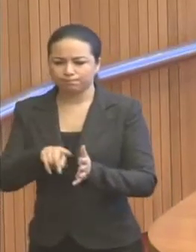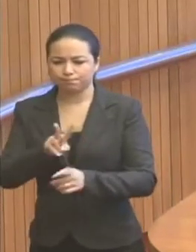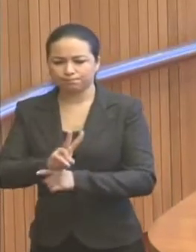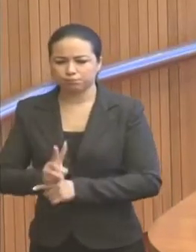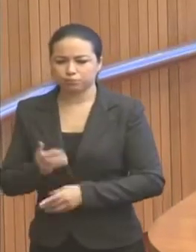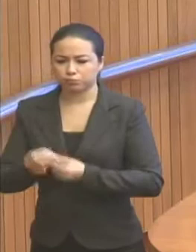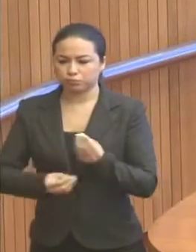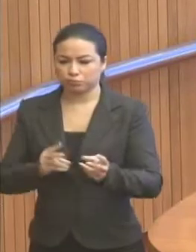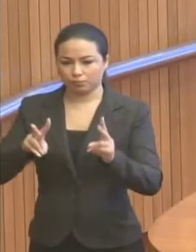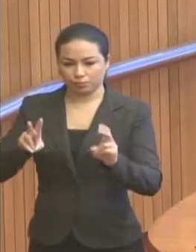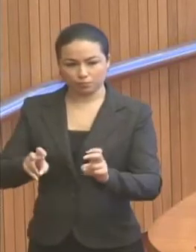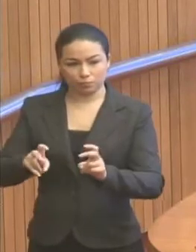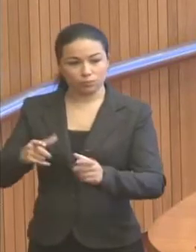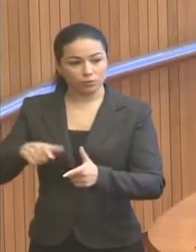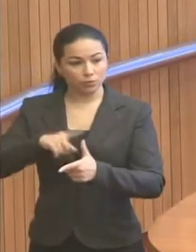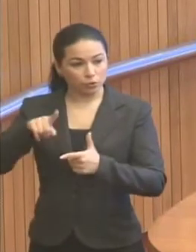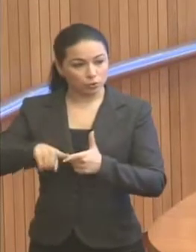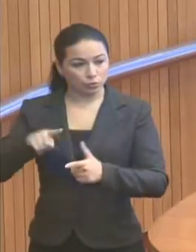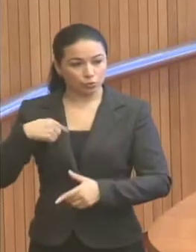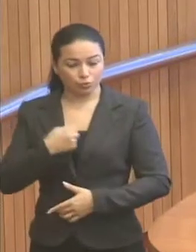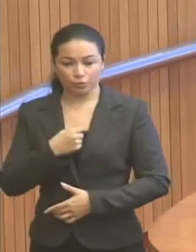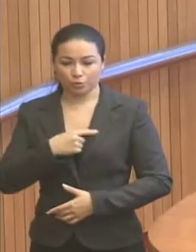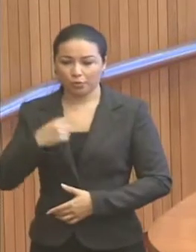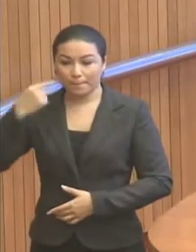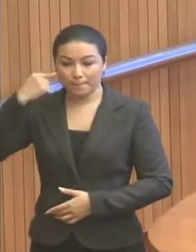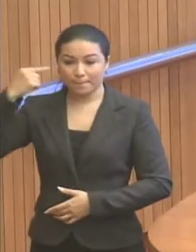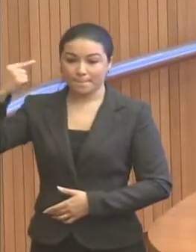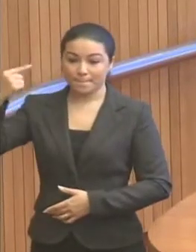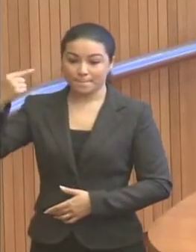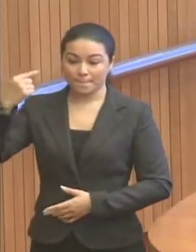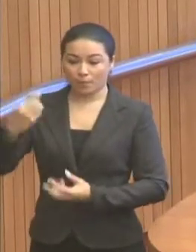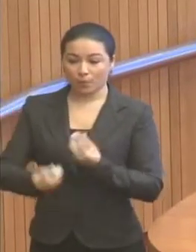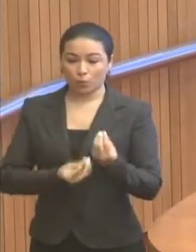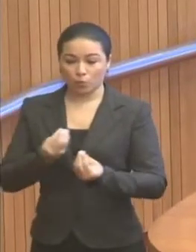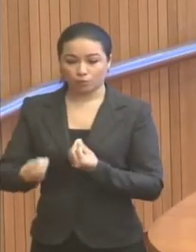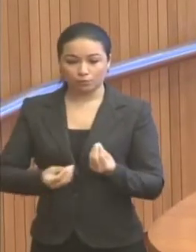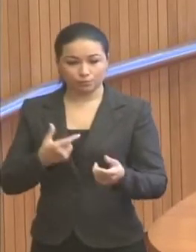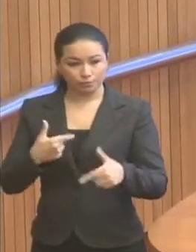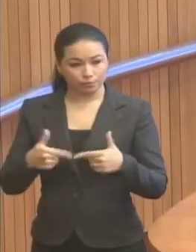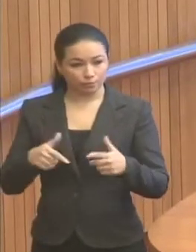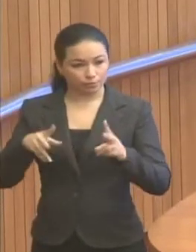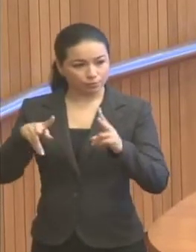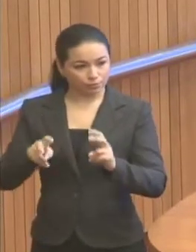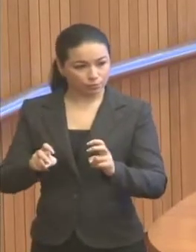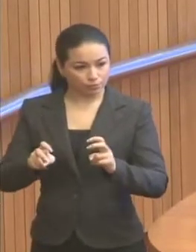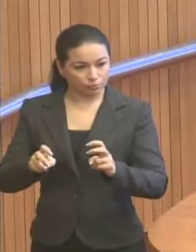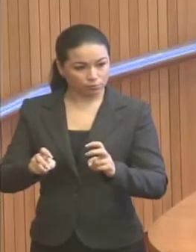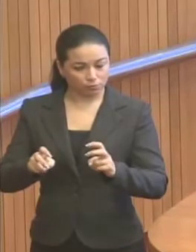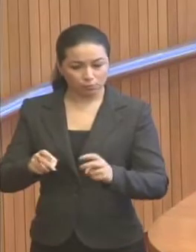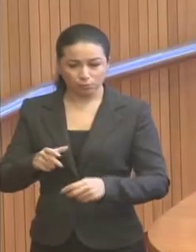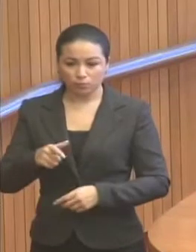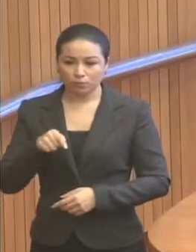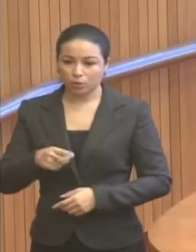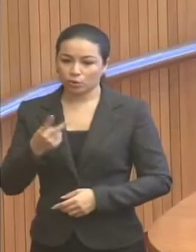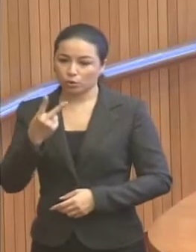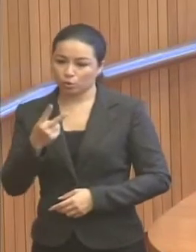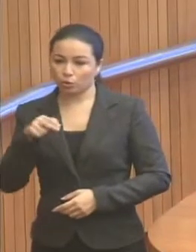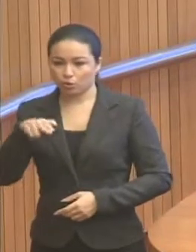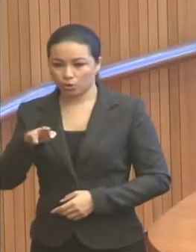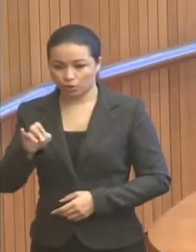Em segundo lugar, nós temos que pensar a ação em relação a isso em dois níveis.